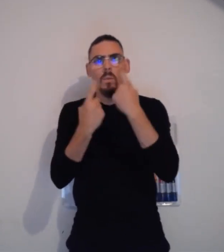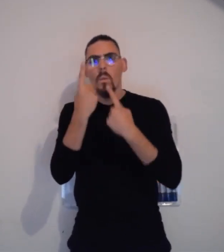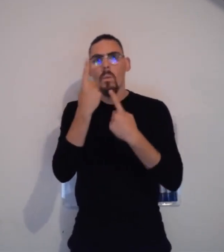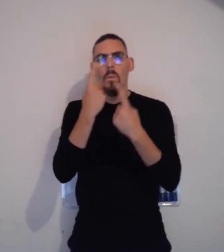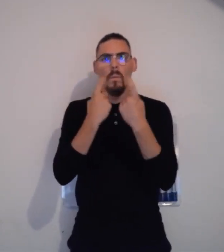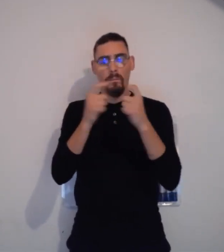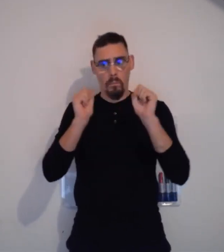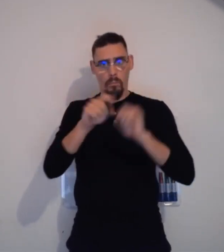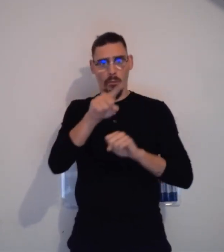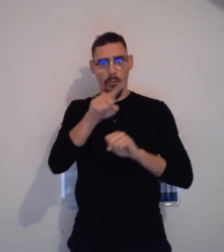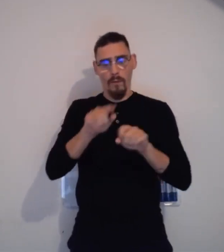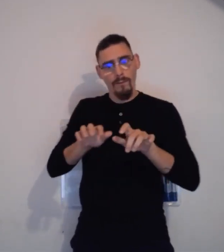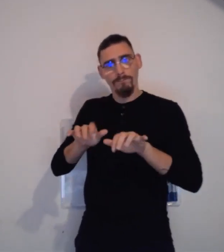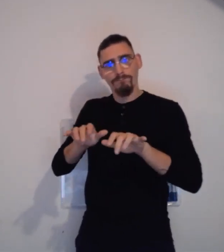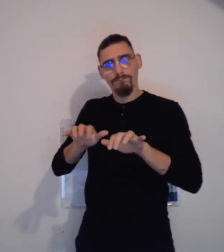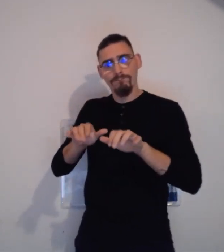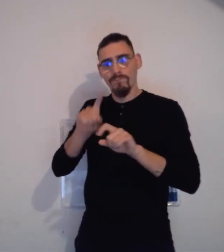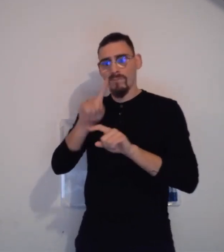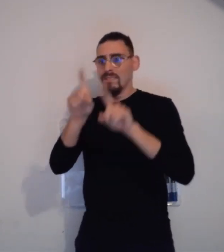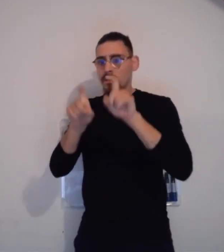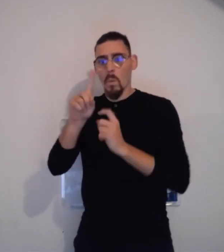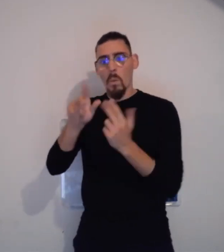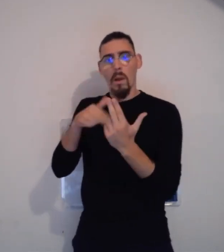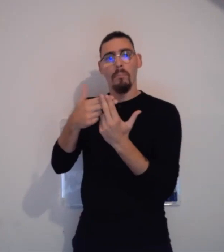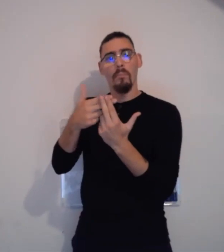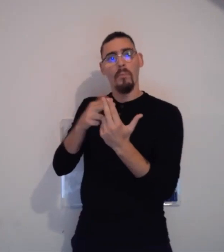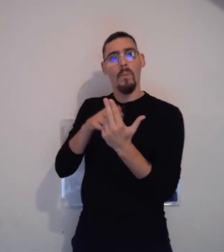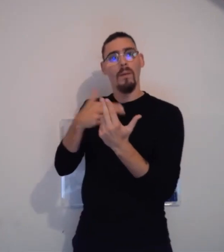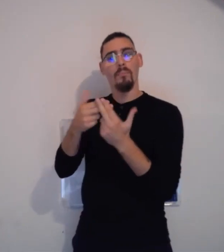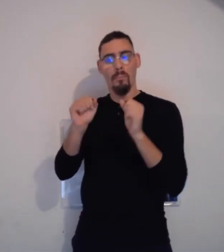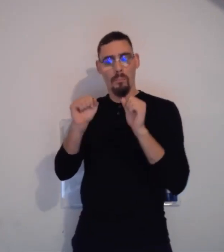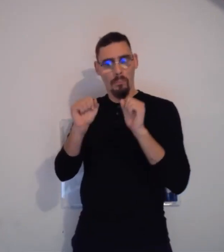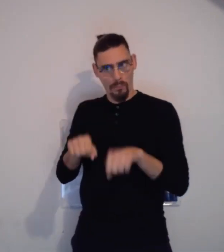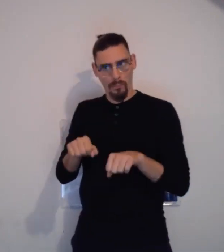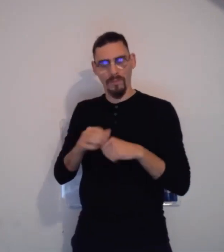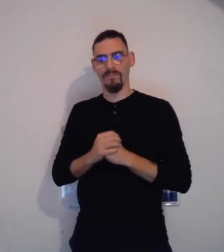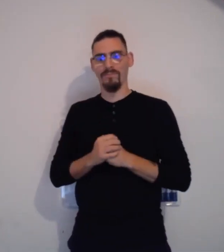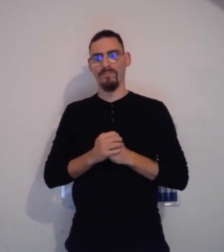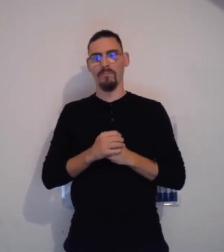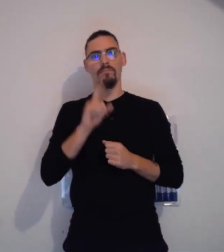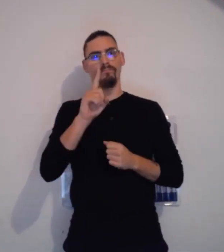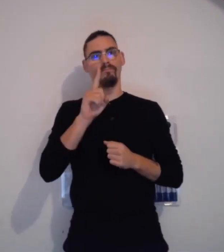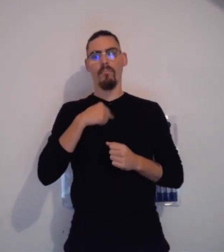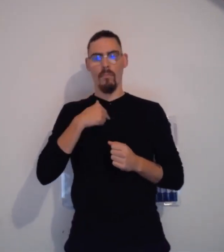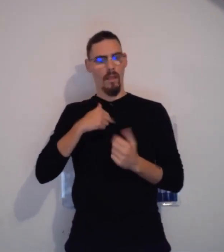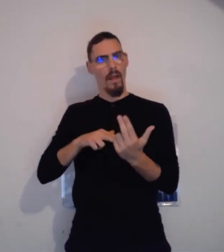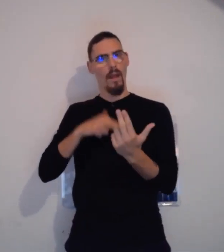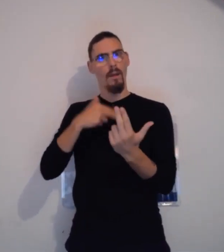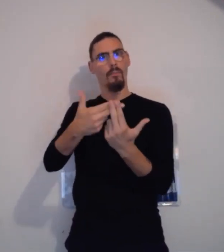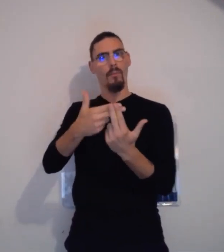Vous avez peut-être également des questions à me poser suite à cette sensibilisation. Donc il est possible pour vous de